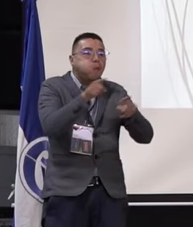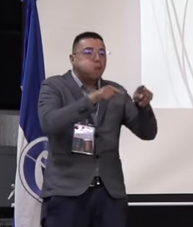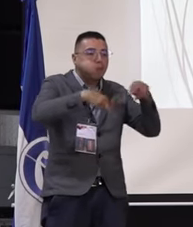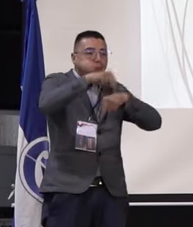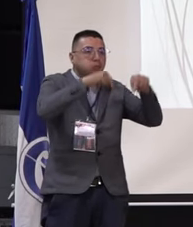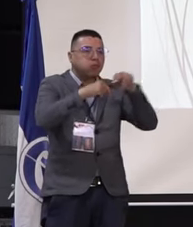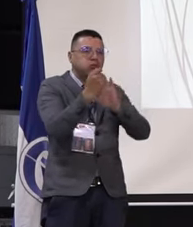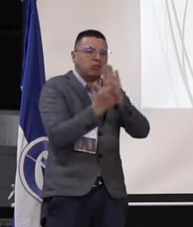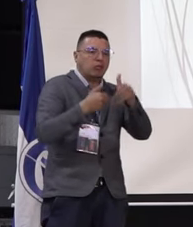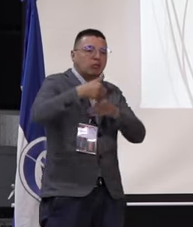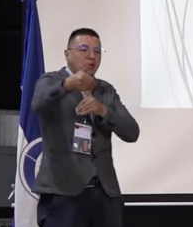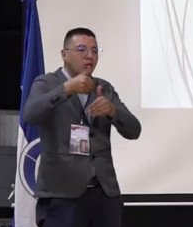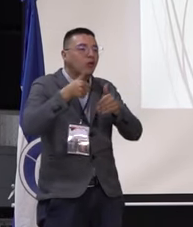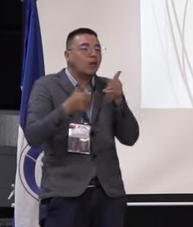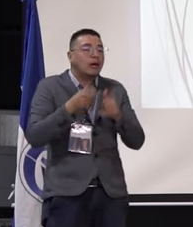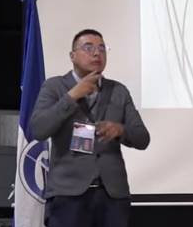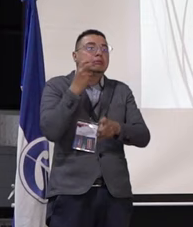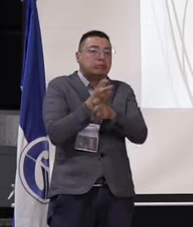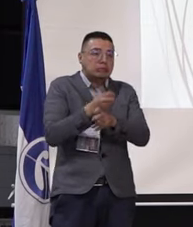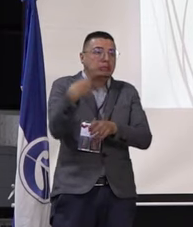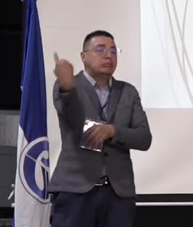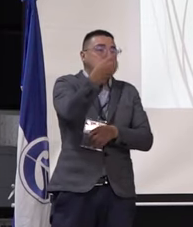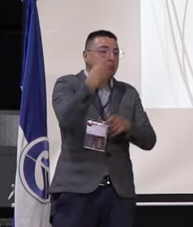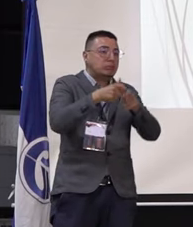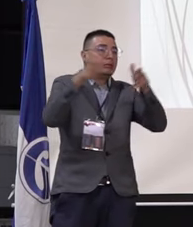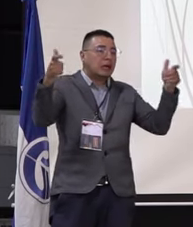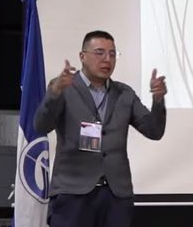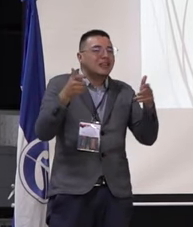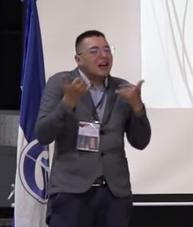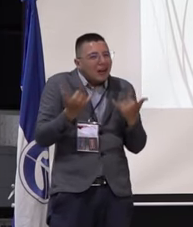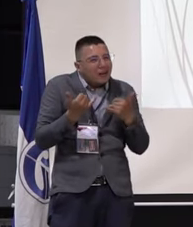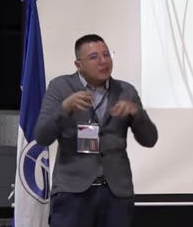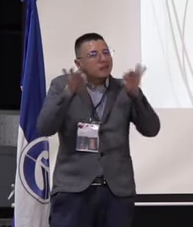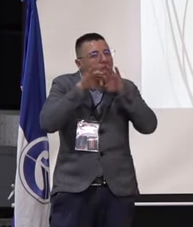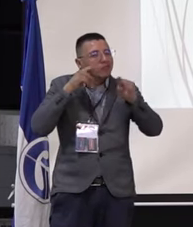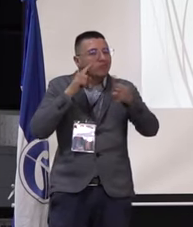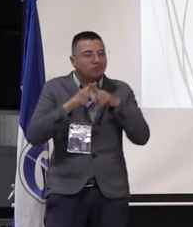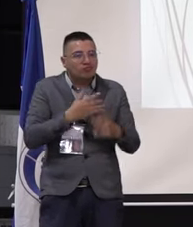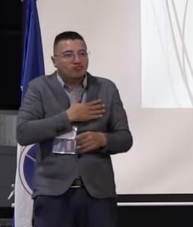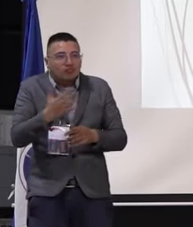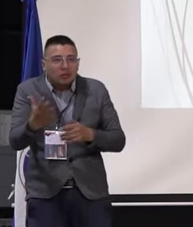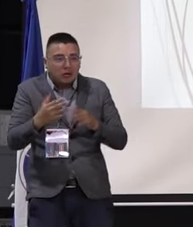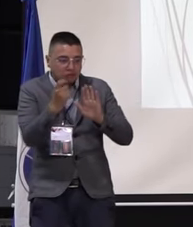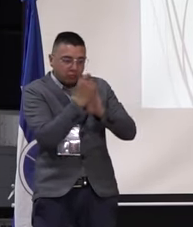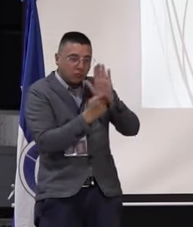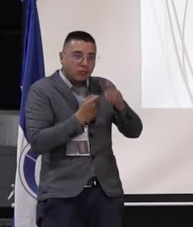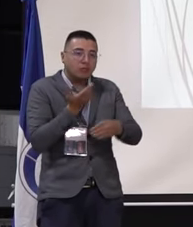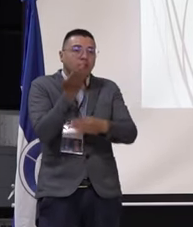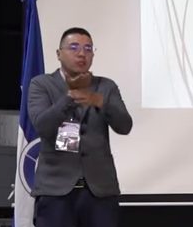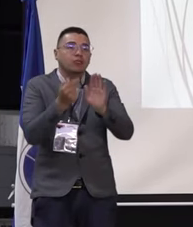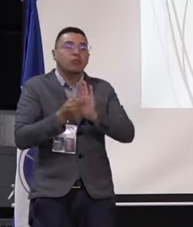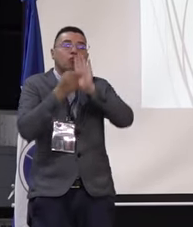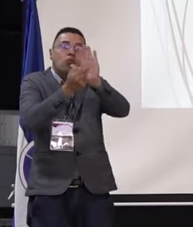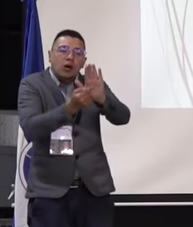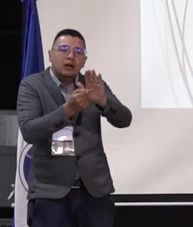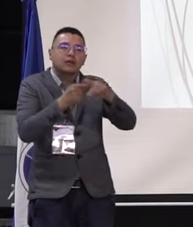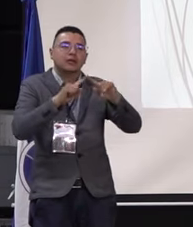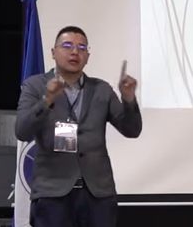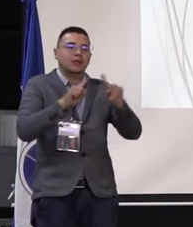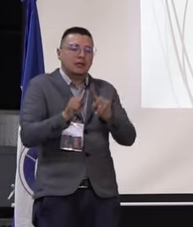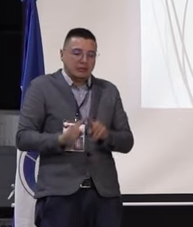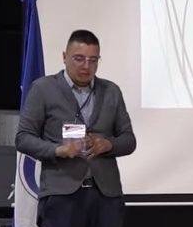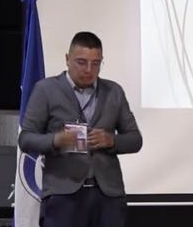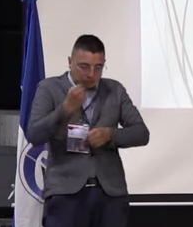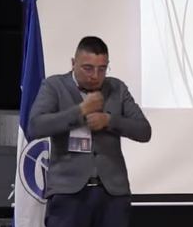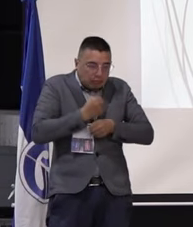sociedad para poder emplear a los docentes es bastante complejo. Entonces, poder aportar a esa discusión para dignificar nuestra labor y tener muchas más opciones de